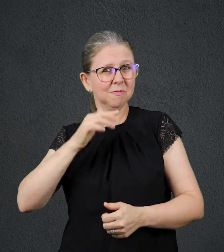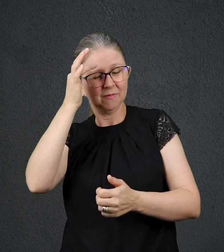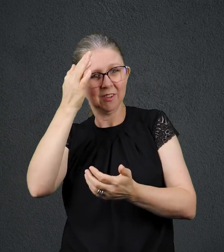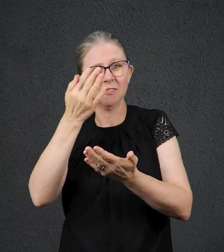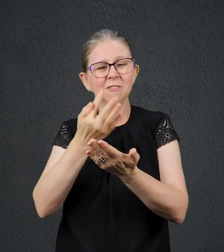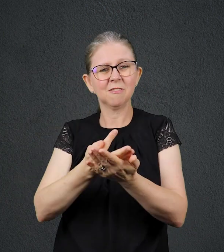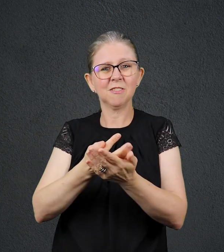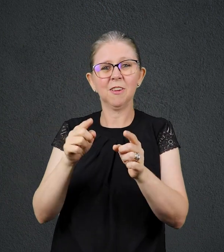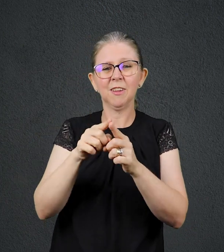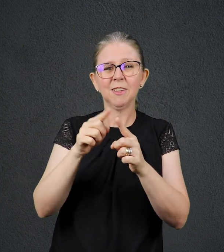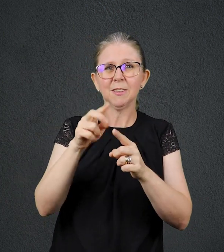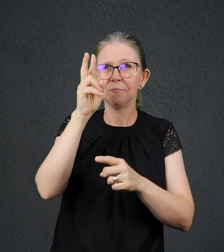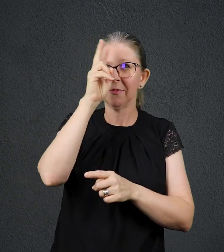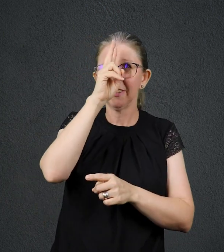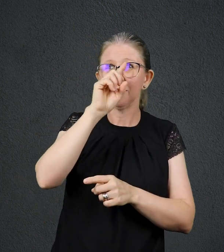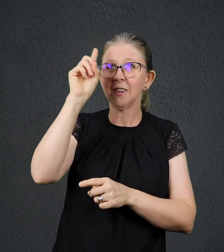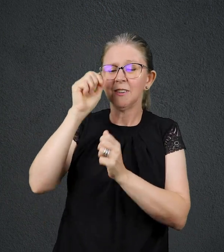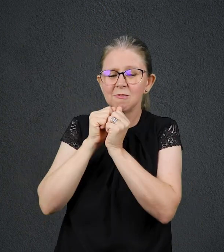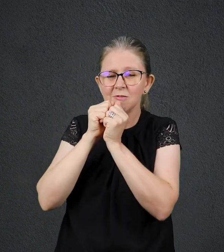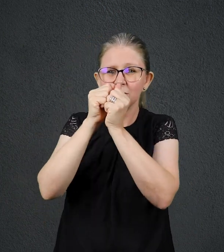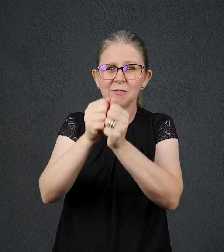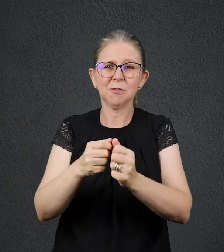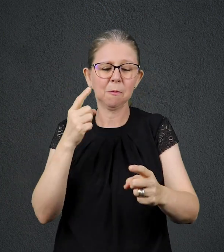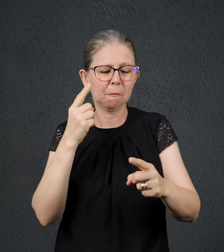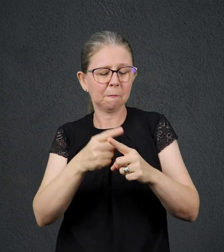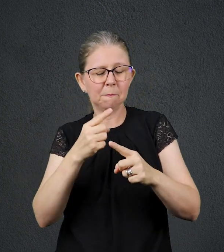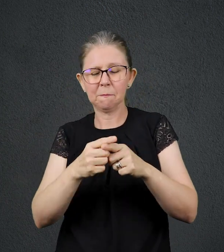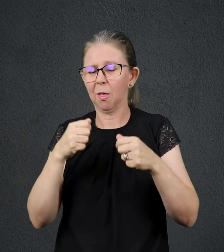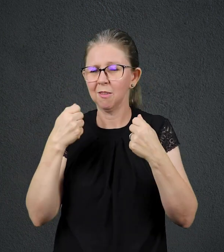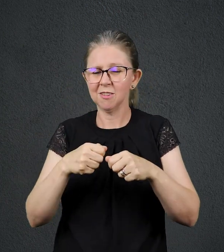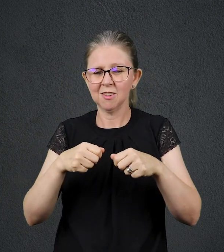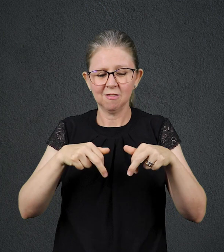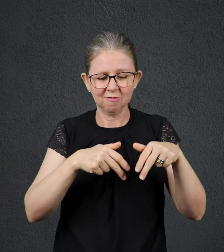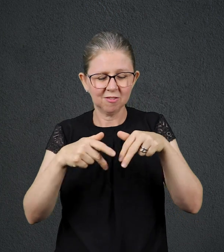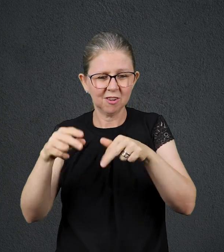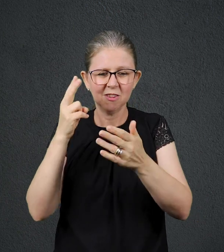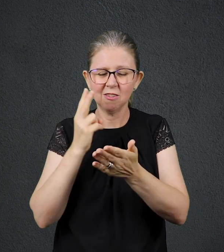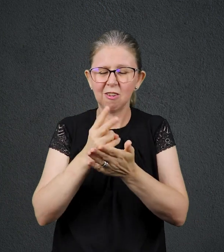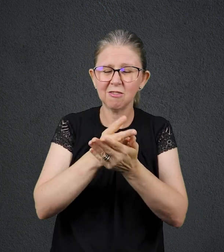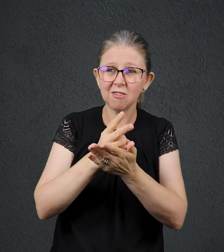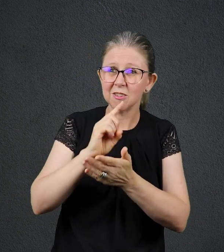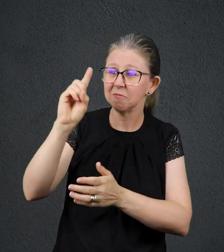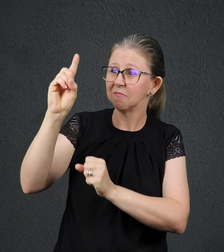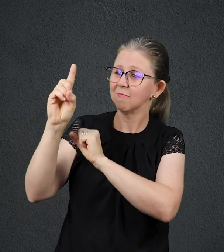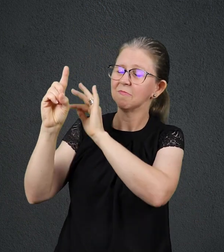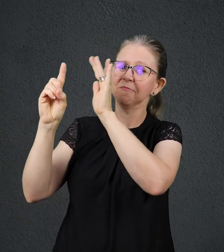já que era preciso prosseguir caminhando e glorificando ao Senhor, apesar de todo medo e sofrimento.